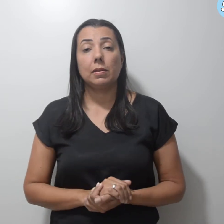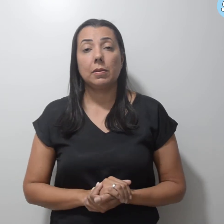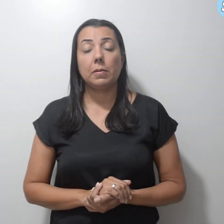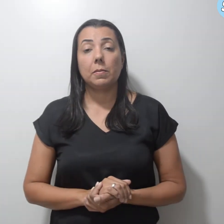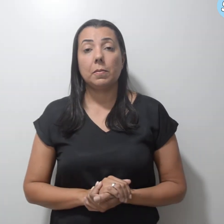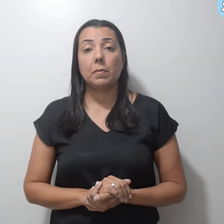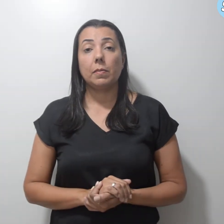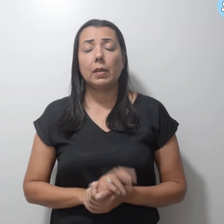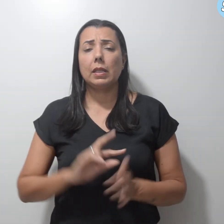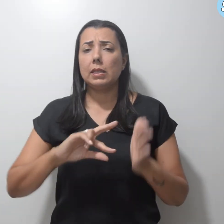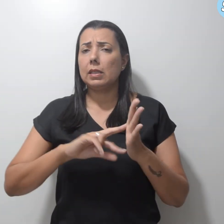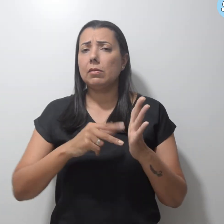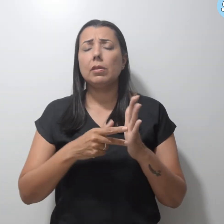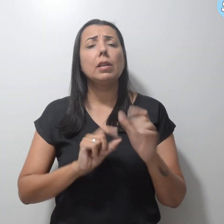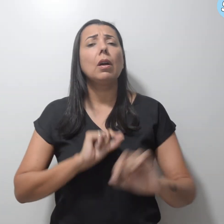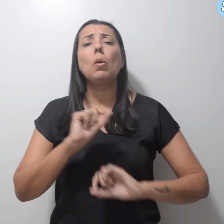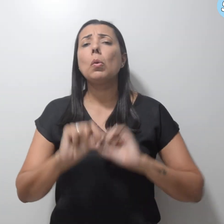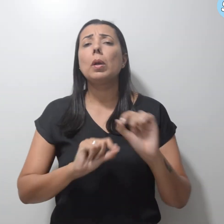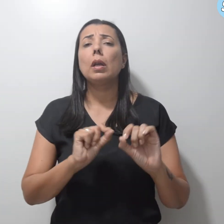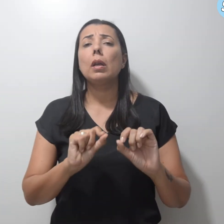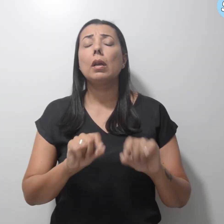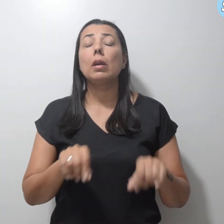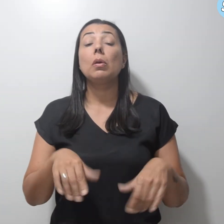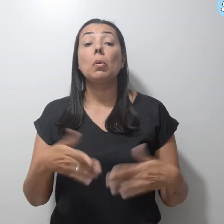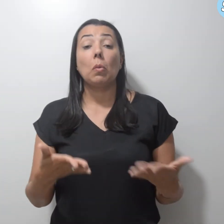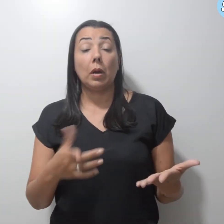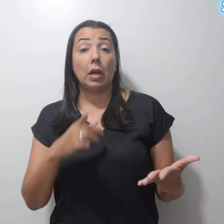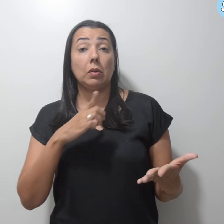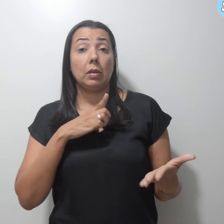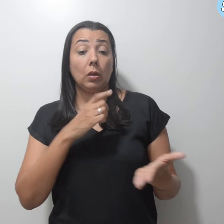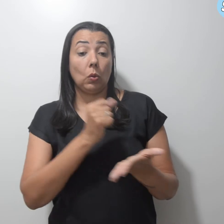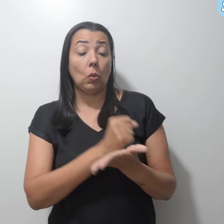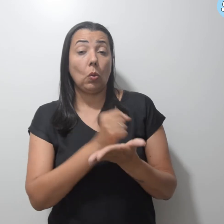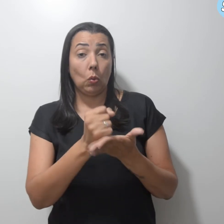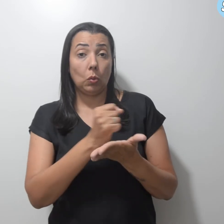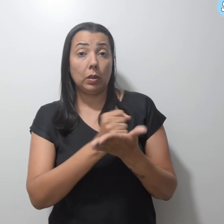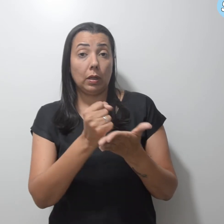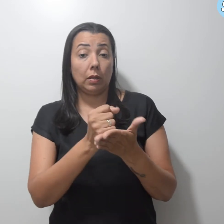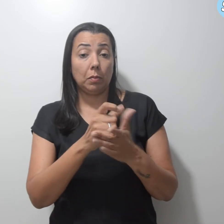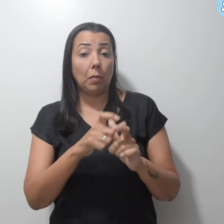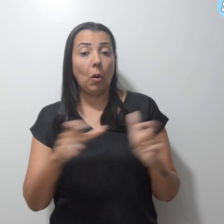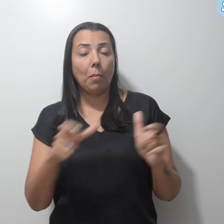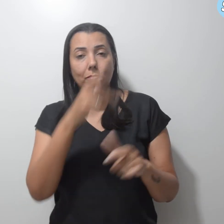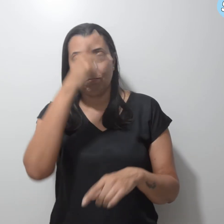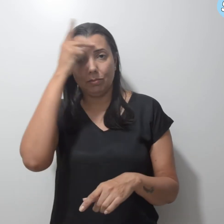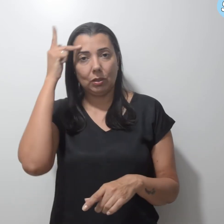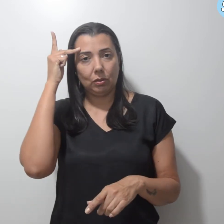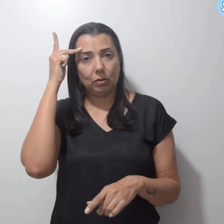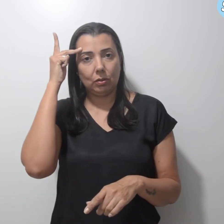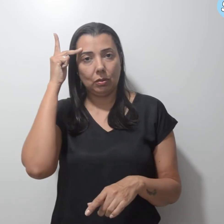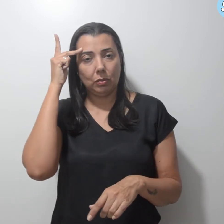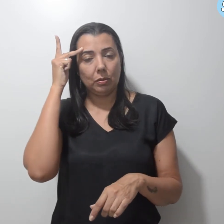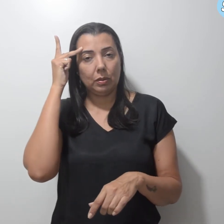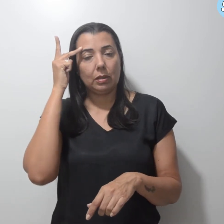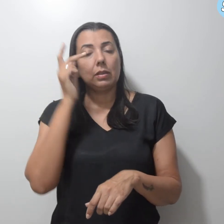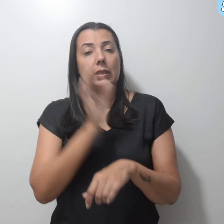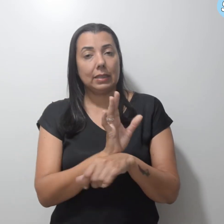Significa que, quando se tem uma contratação maior de pessoas por meio de contrato temporário,